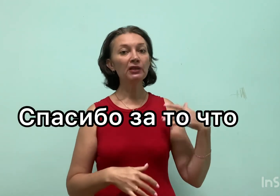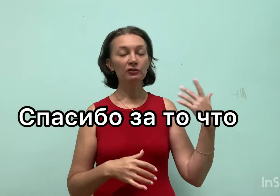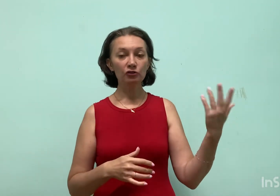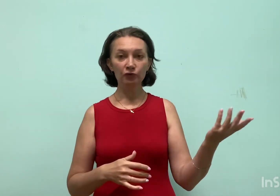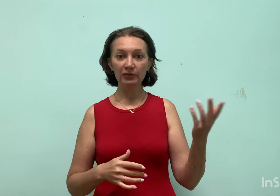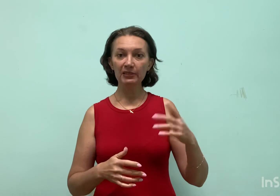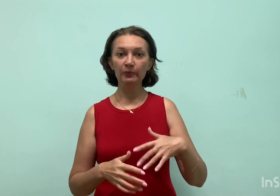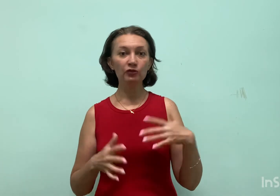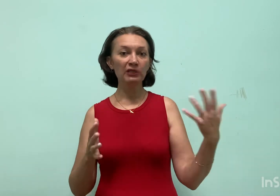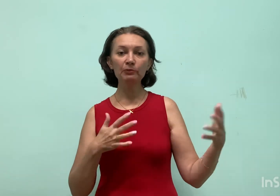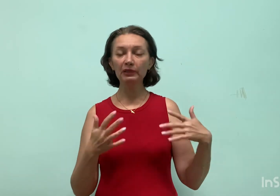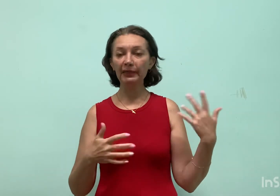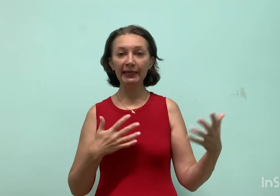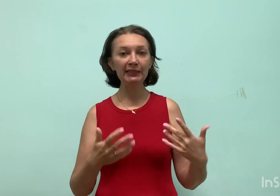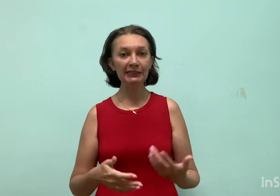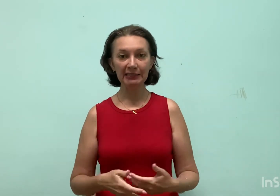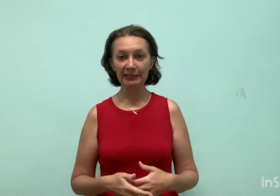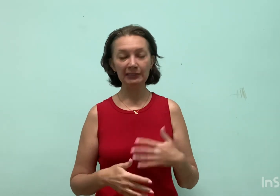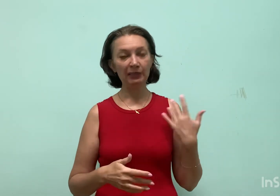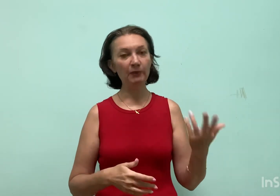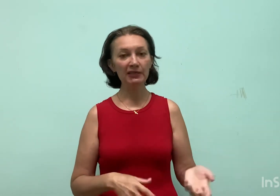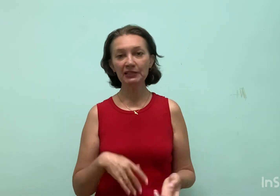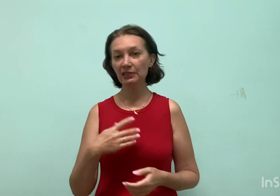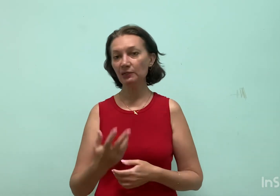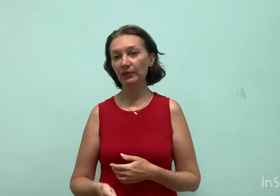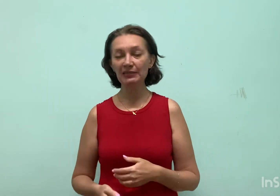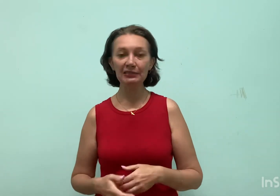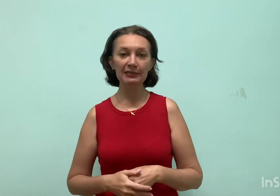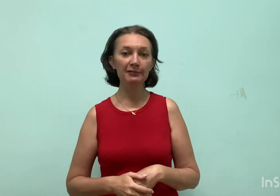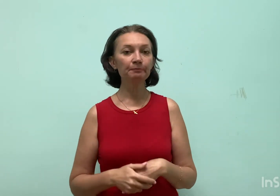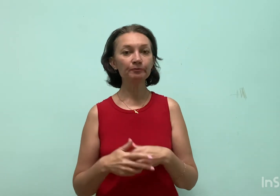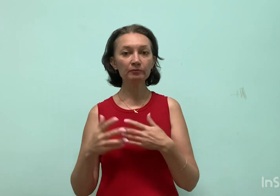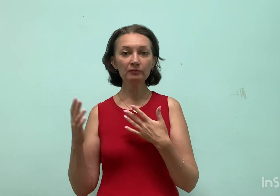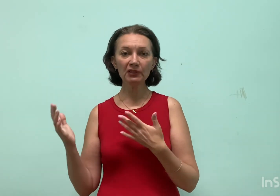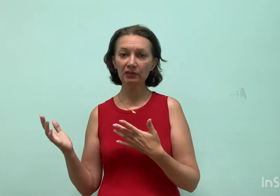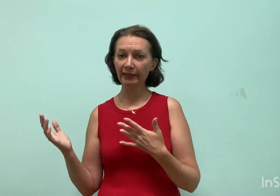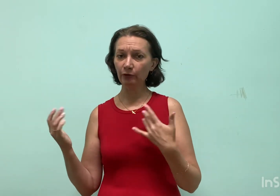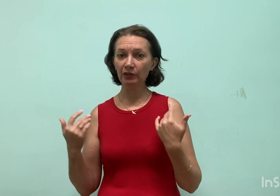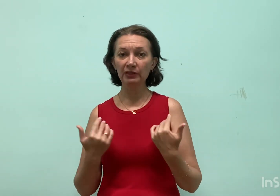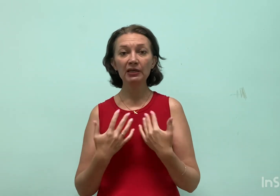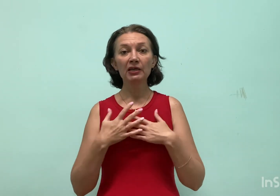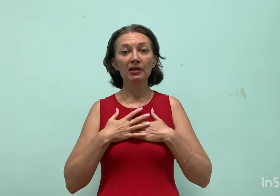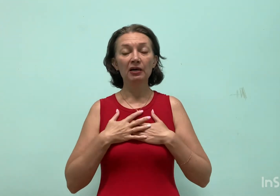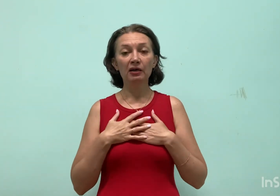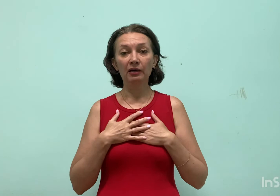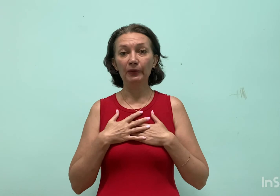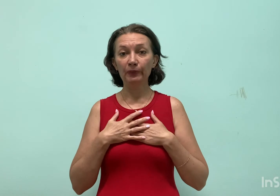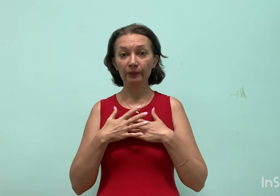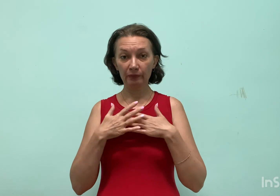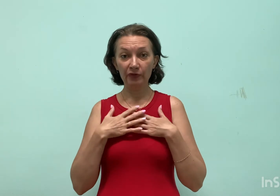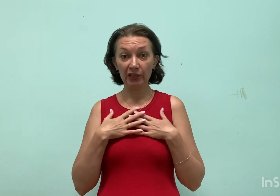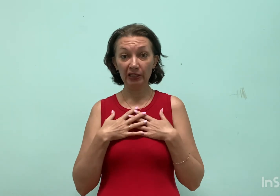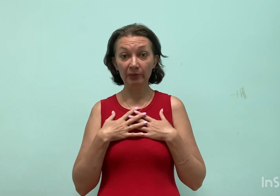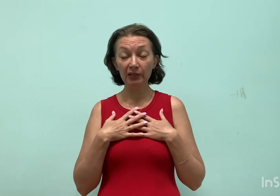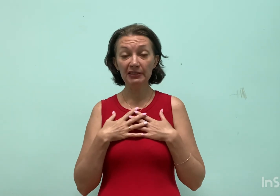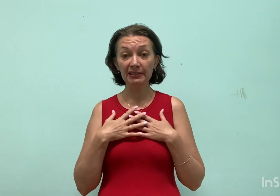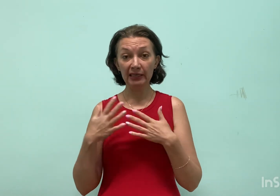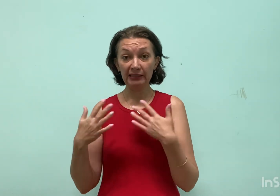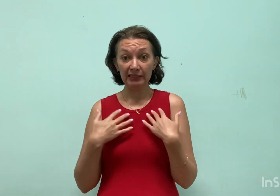So, for example, you can be like any tense, like past tense, present tense. Like you can think me and tell